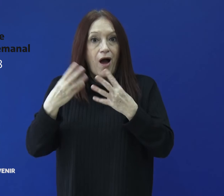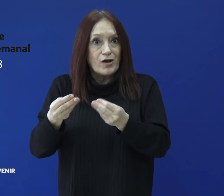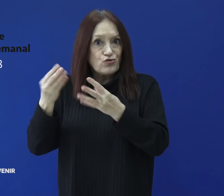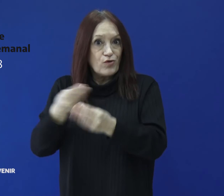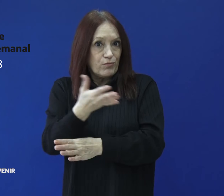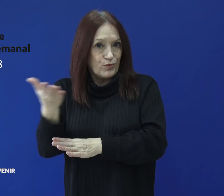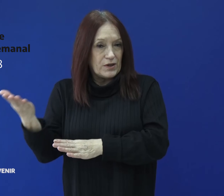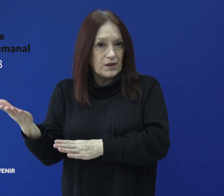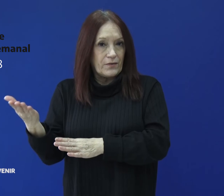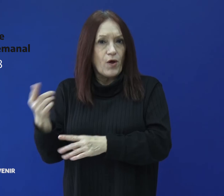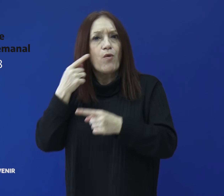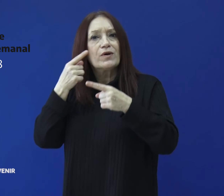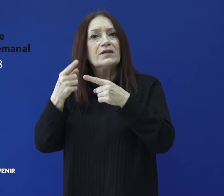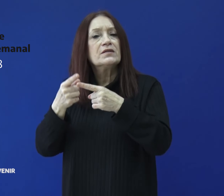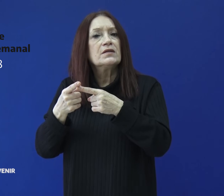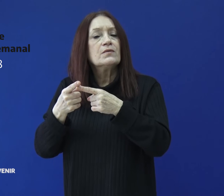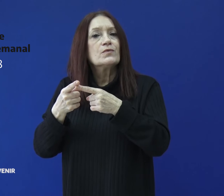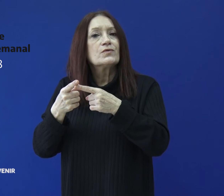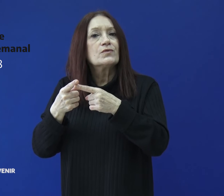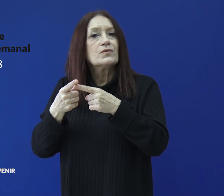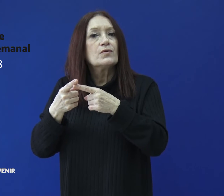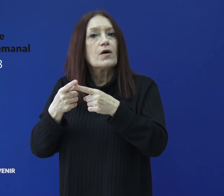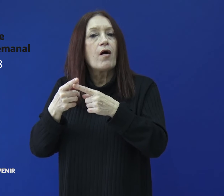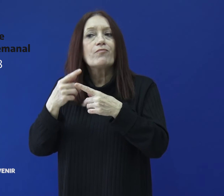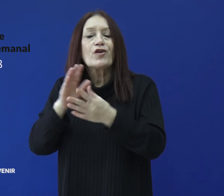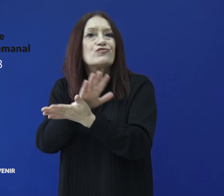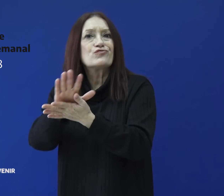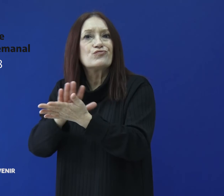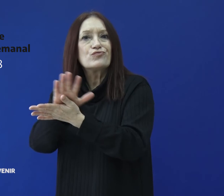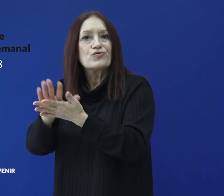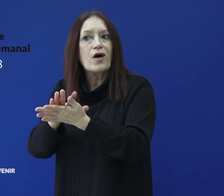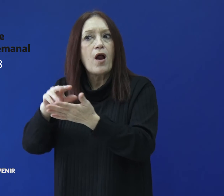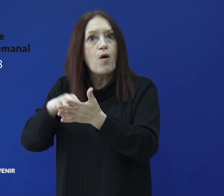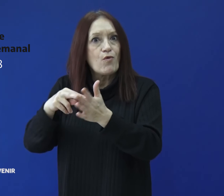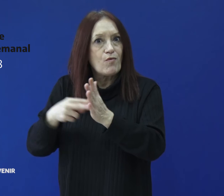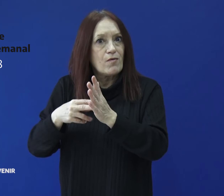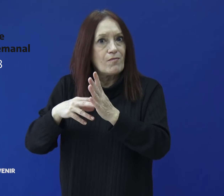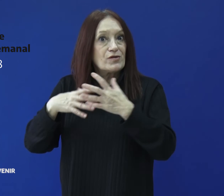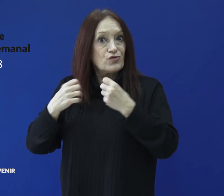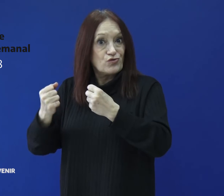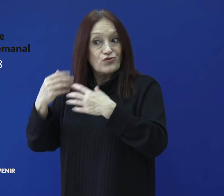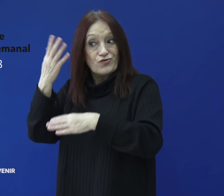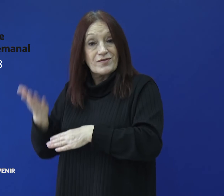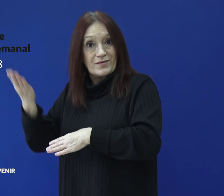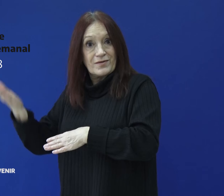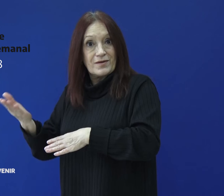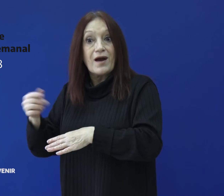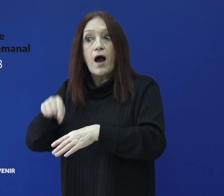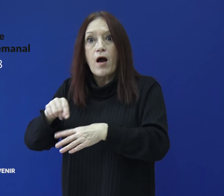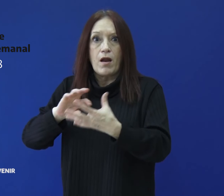que tiene como propósito dar respuestas a la emergencia sociosanitaria en el contexto de la pandemia